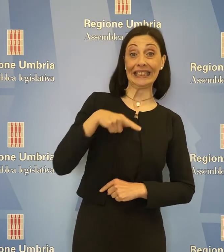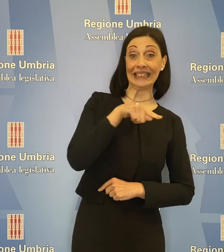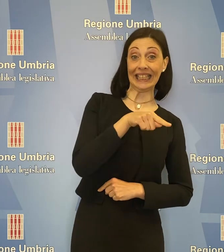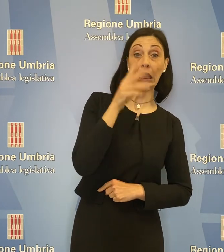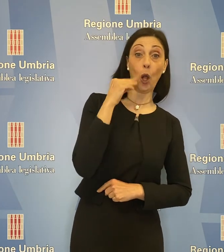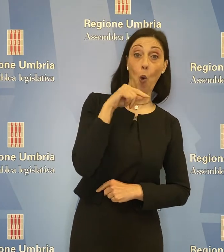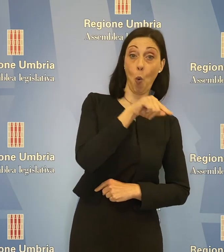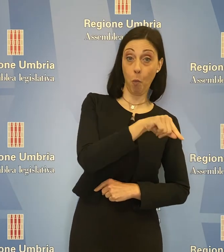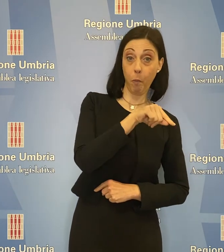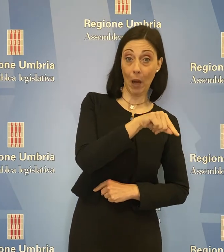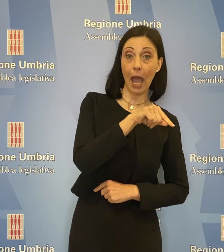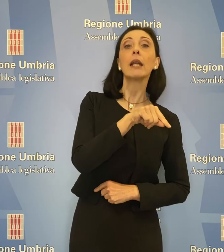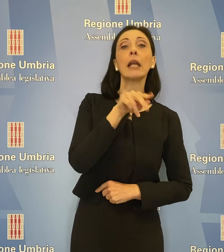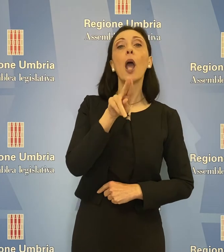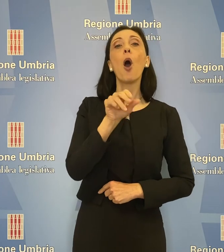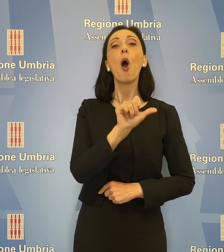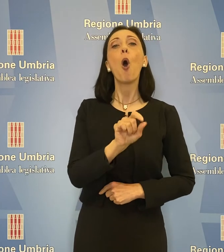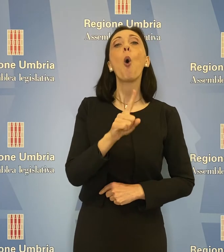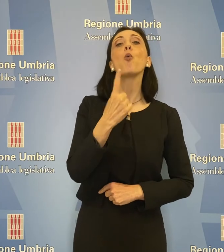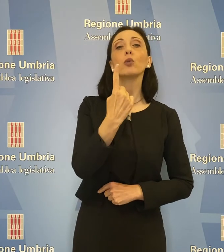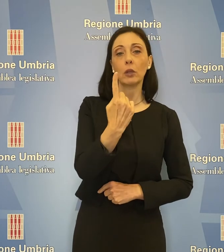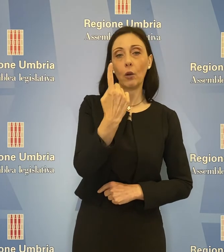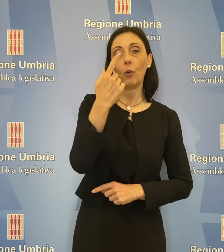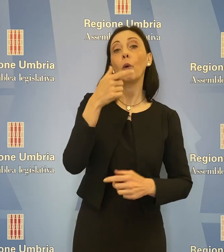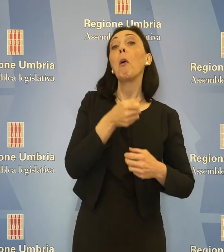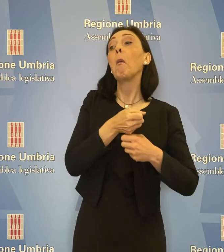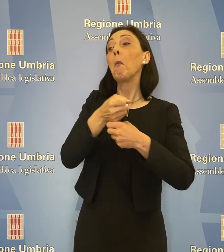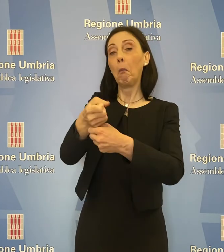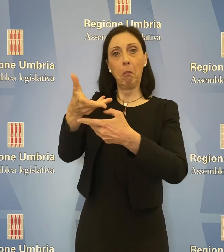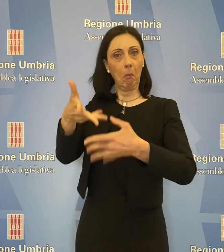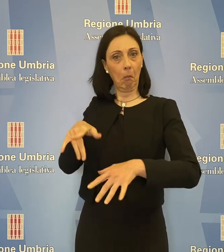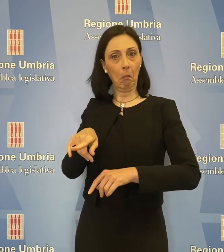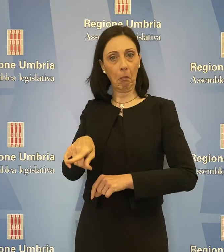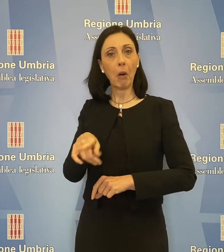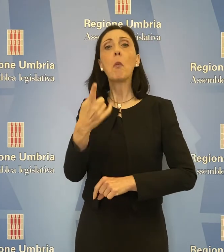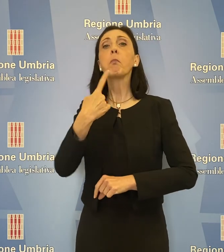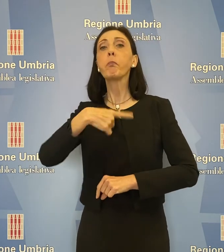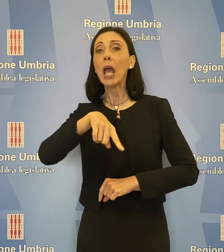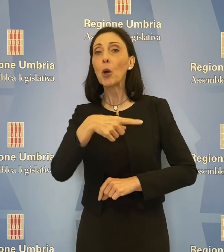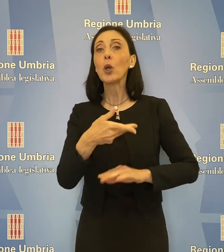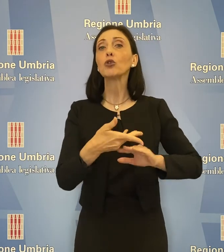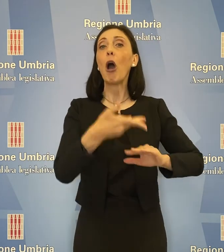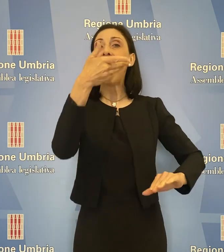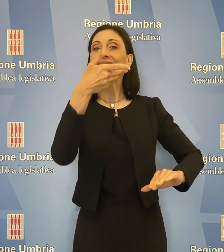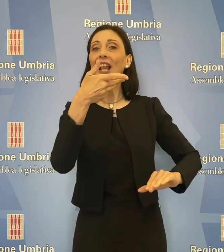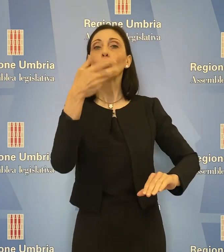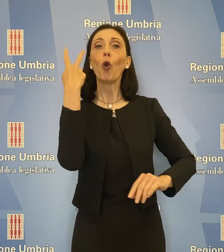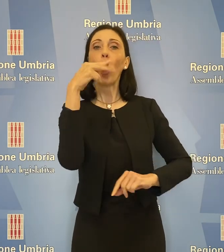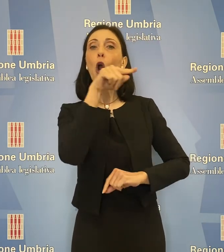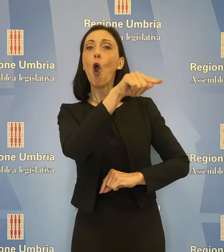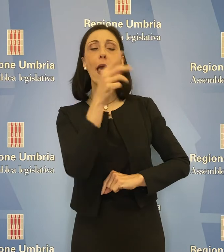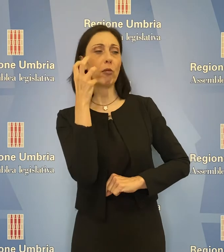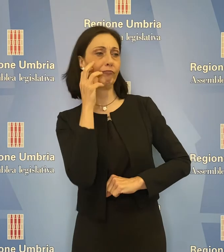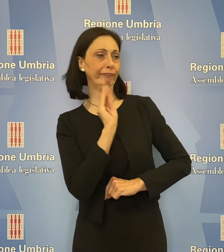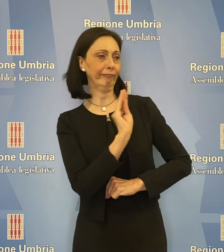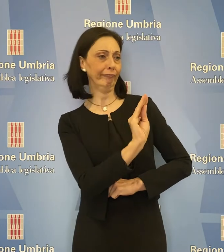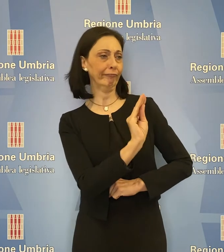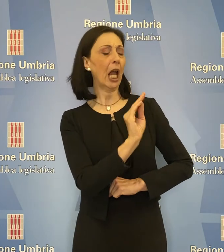Umbertide e dal rappresentante dell'ASL 1. Bettarelli ha chiesto dunque all'assessore Coletto se le notizie ricevute